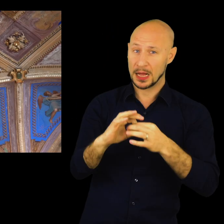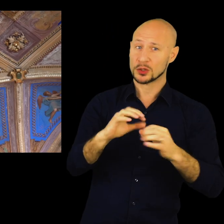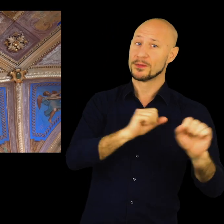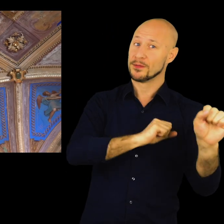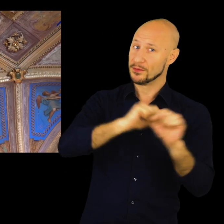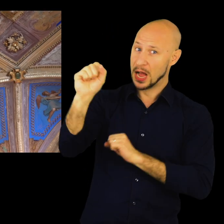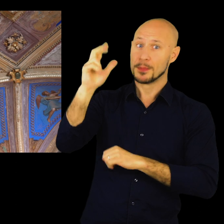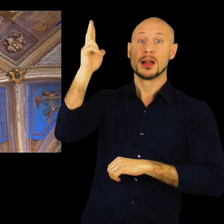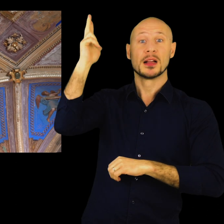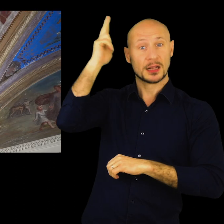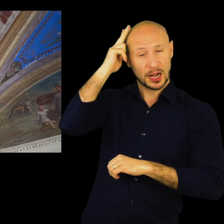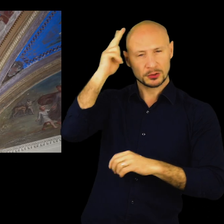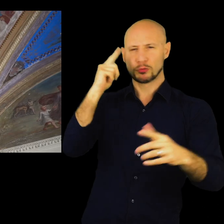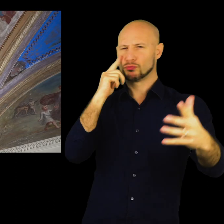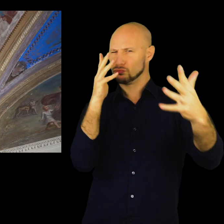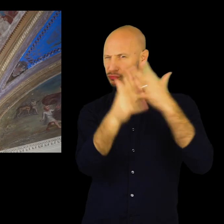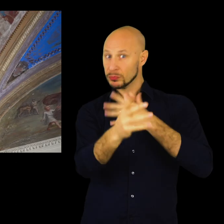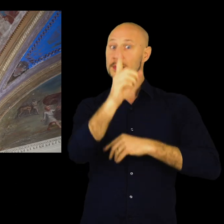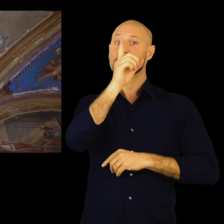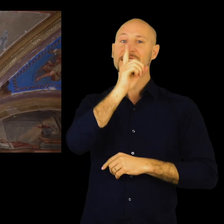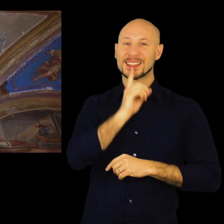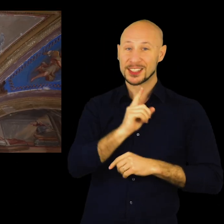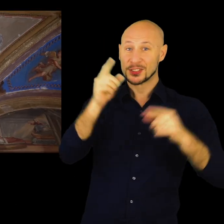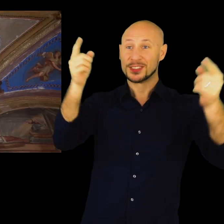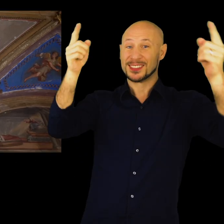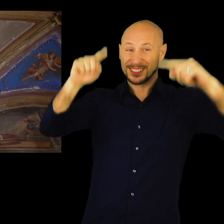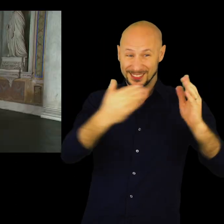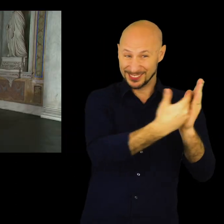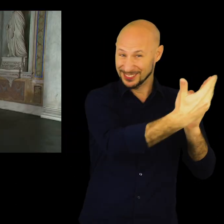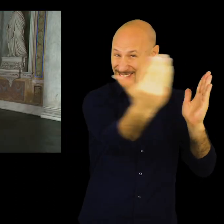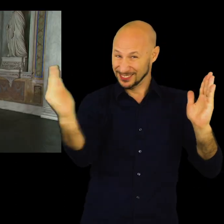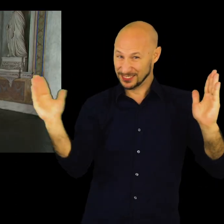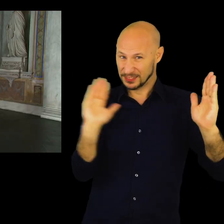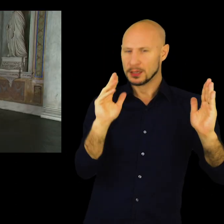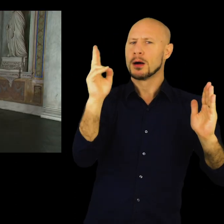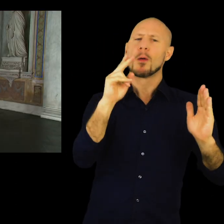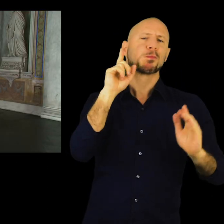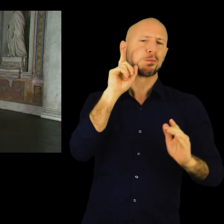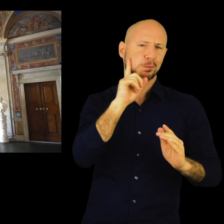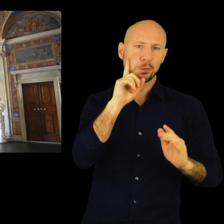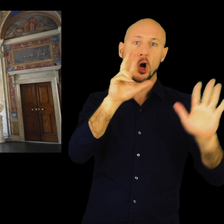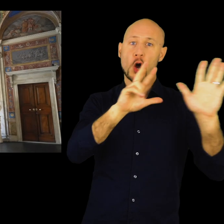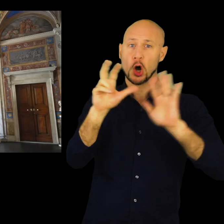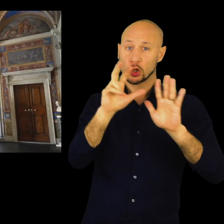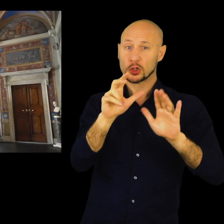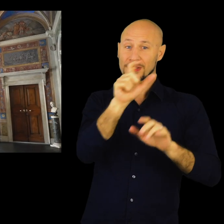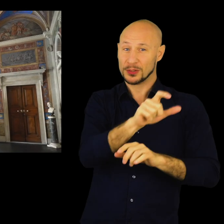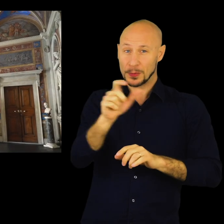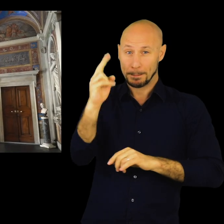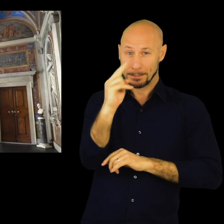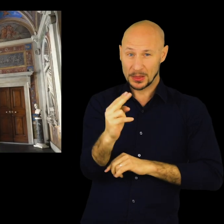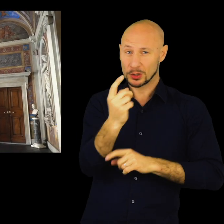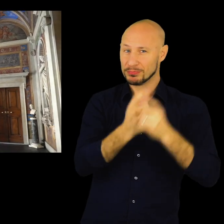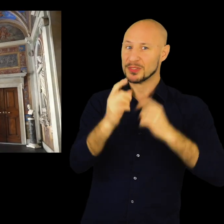la religione, l'intelletto e il silenzio. Anche le pareti sono affrescate, questa volta, però,